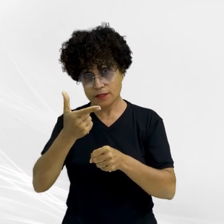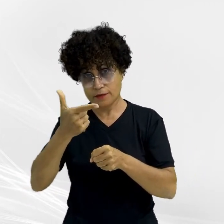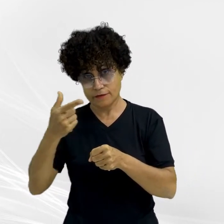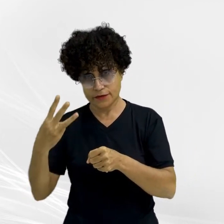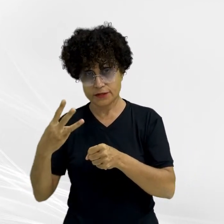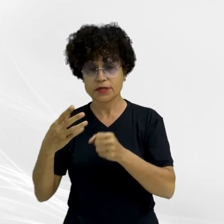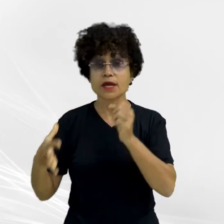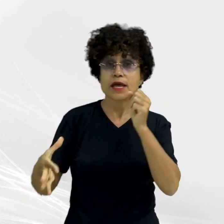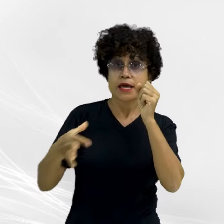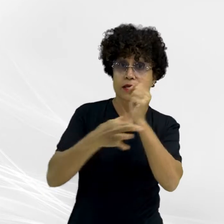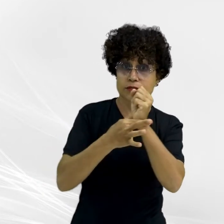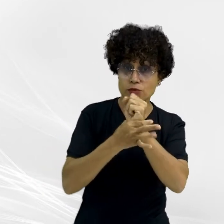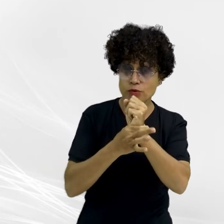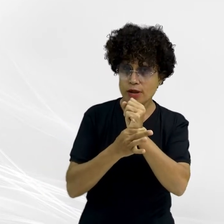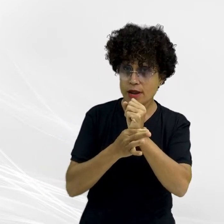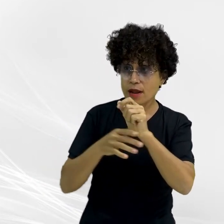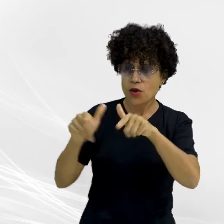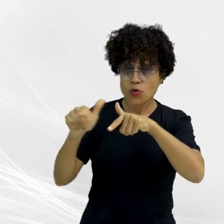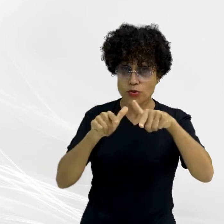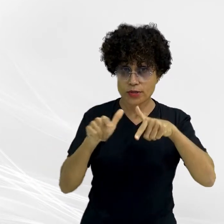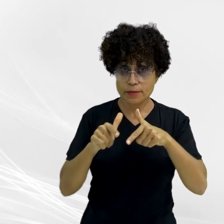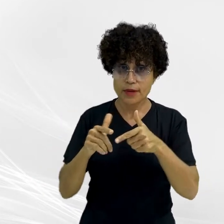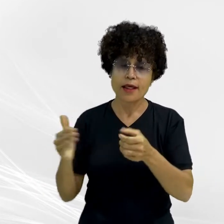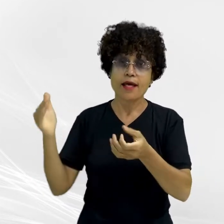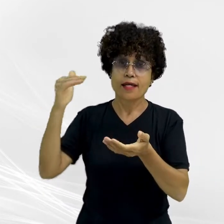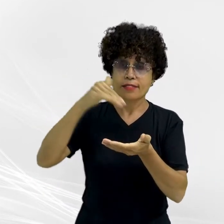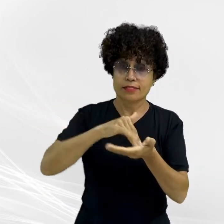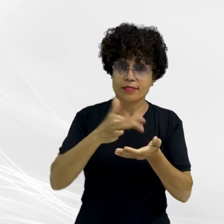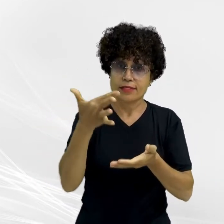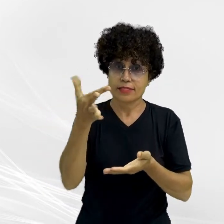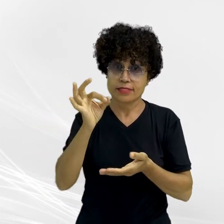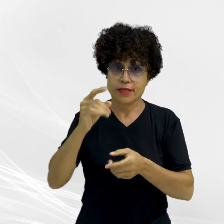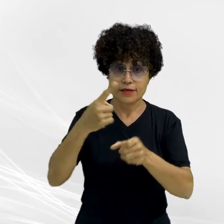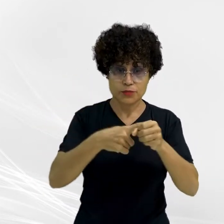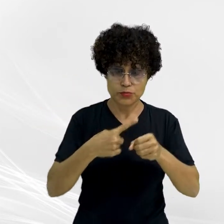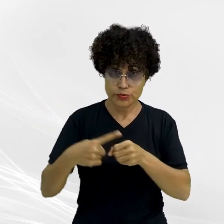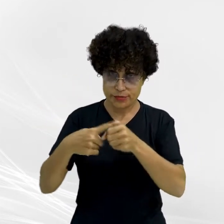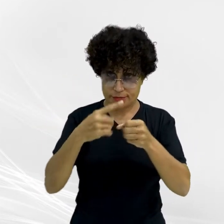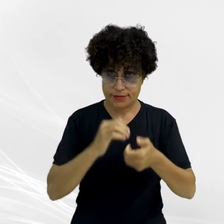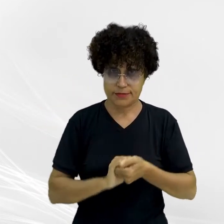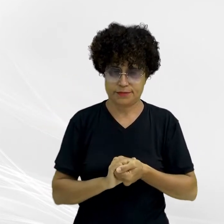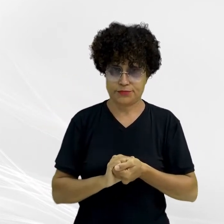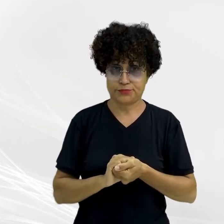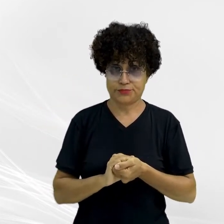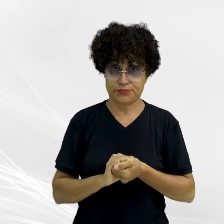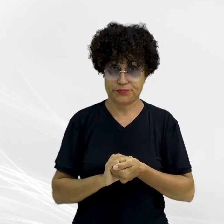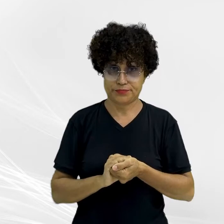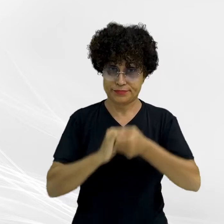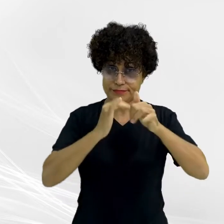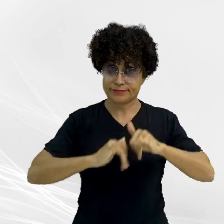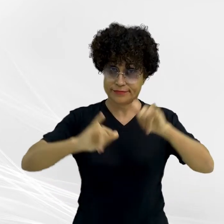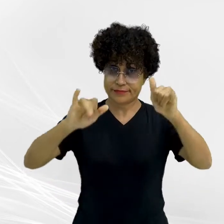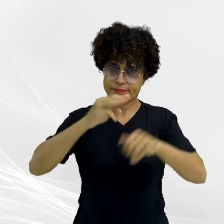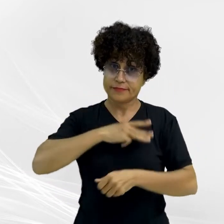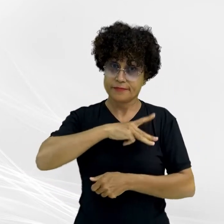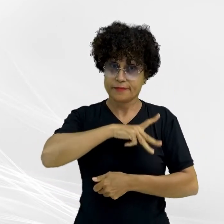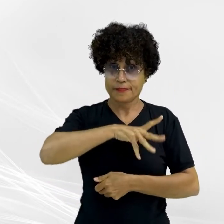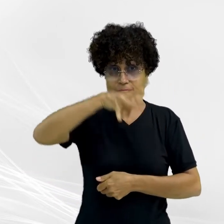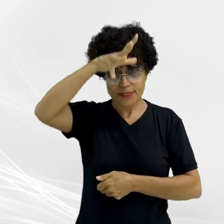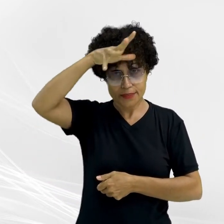A meta é assegurar o funcionamento da rede em pelo menos 10 municípios. Esse foi um conteúdo do Ministério Público